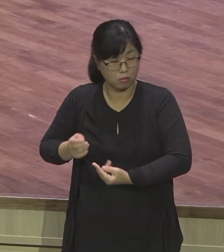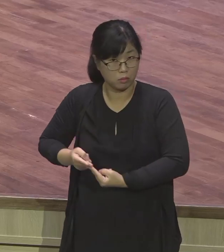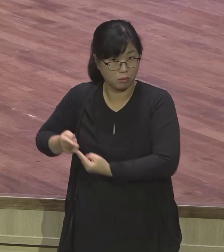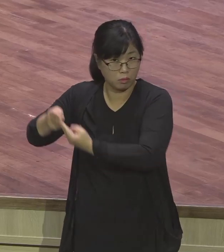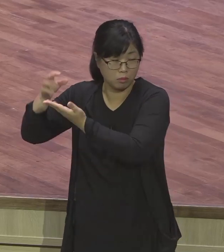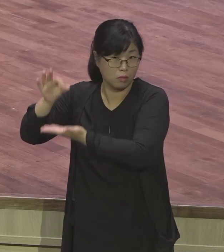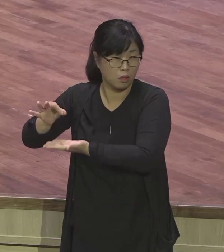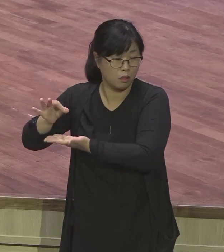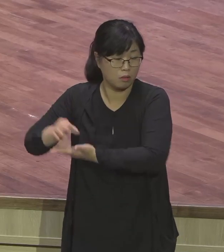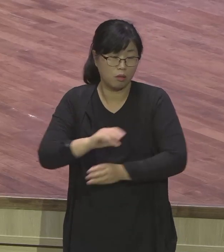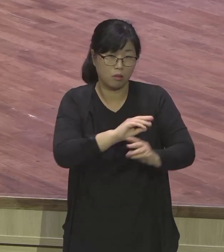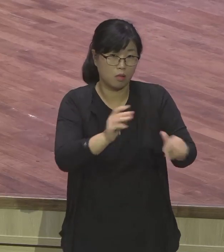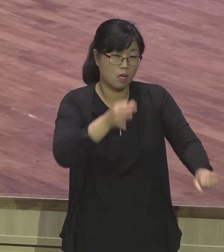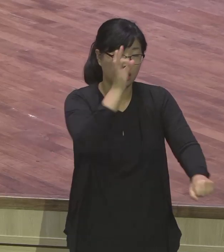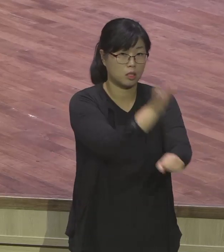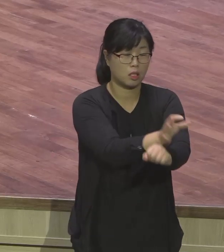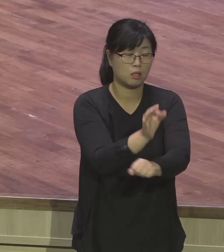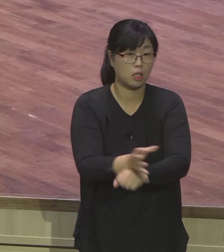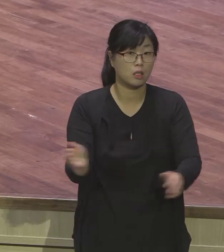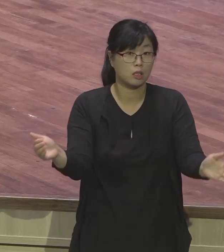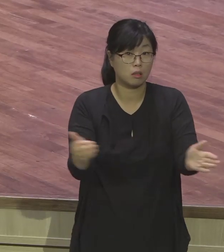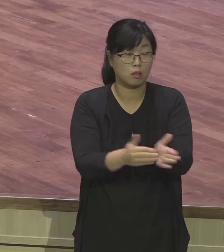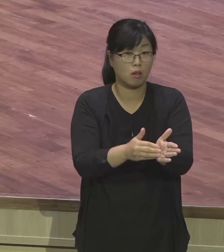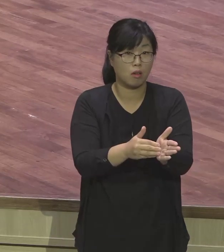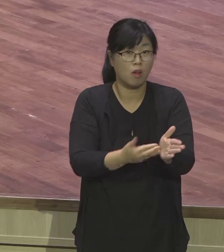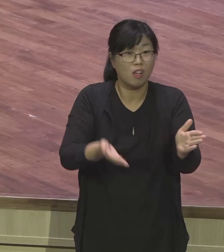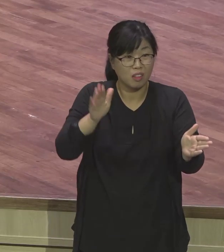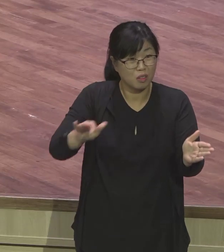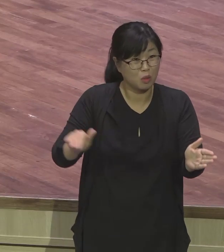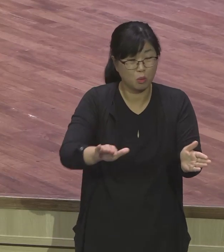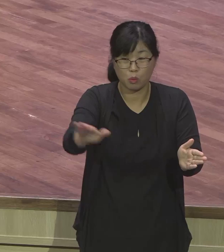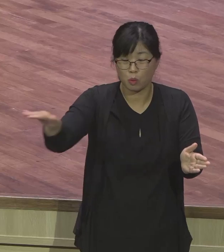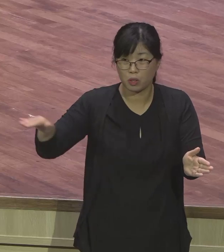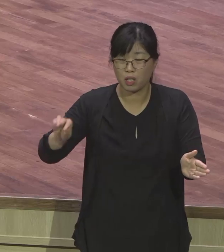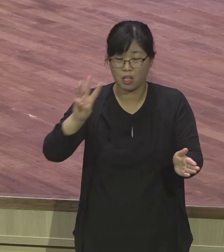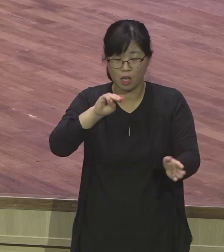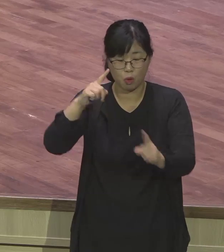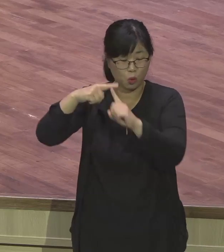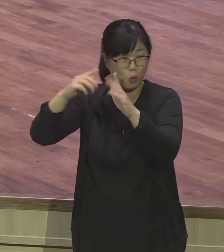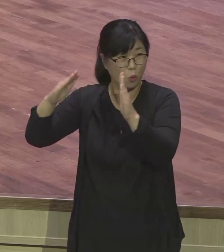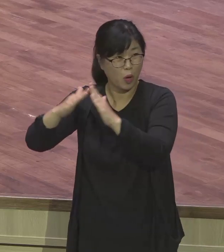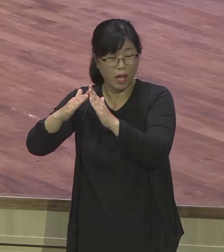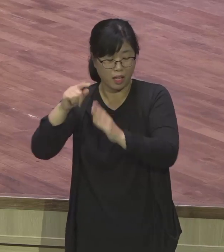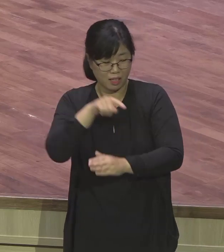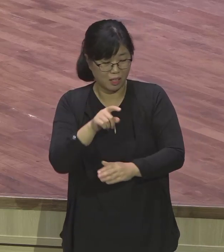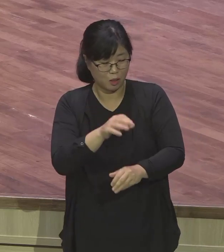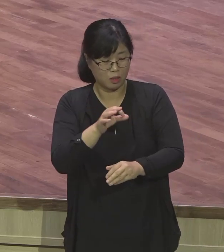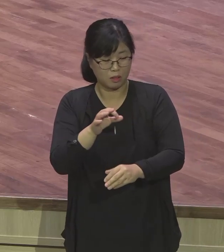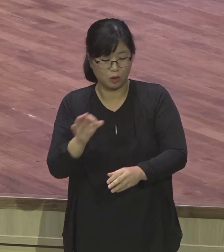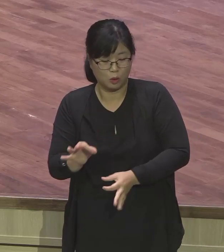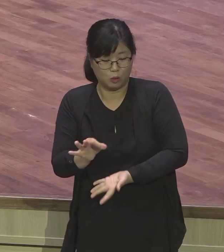다른 교회에서는 많이 했는데, 우리 교회만 명예 박사 한 사람 하나도 없어요. 명예 박사.